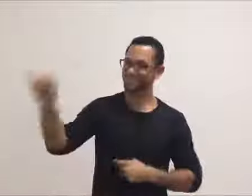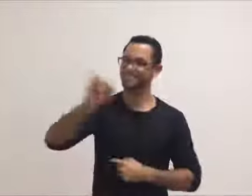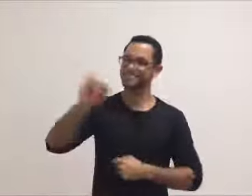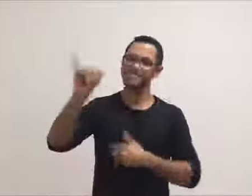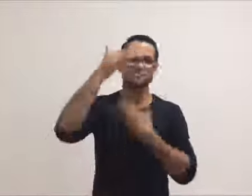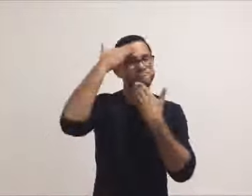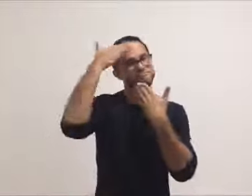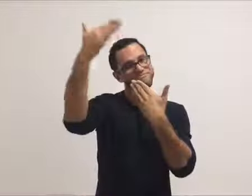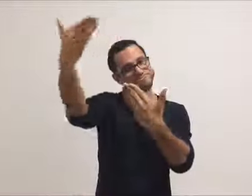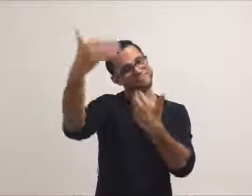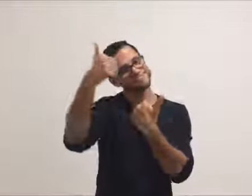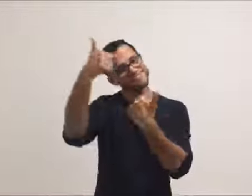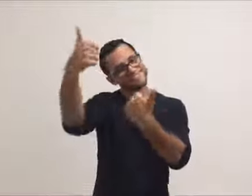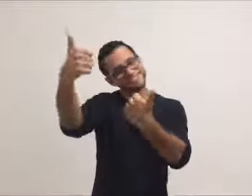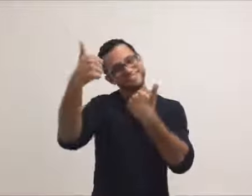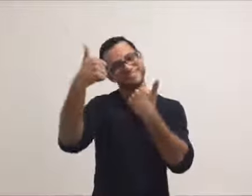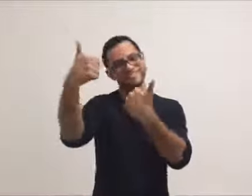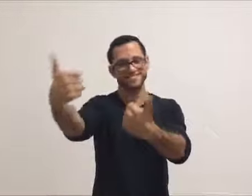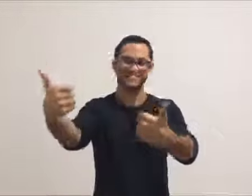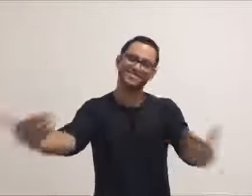meu valeu